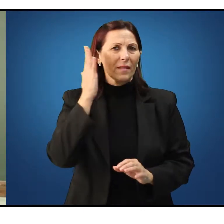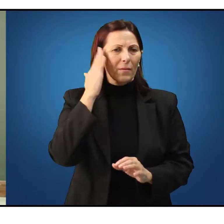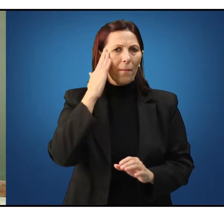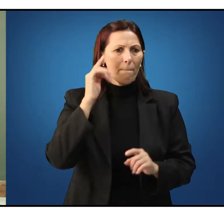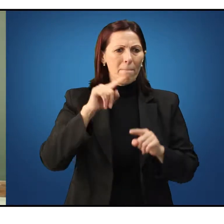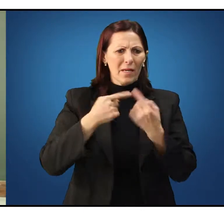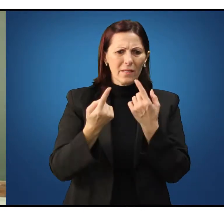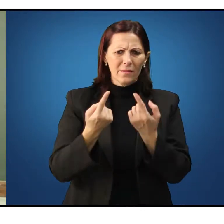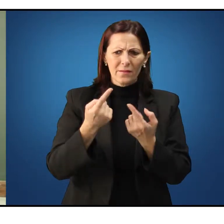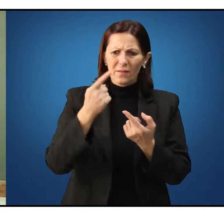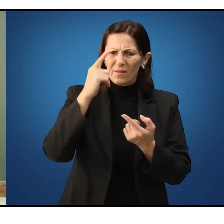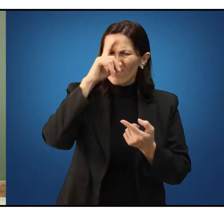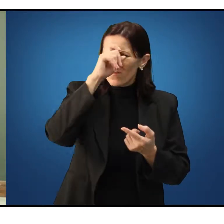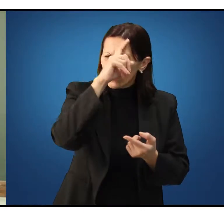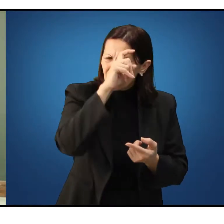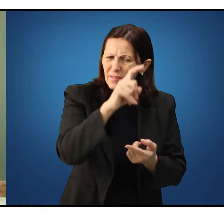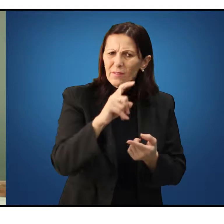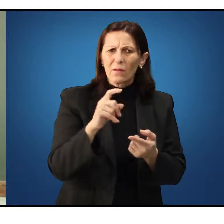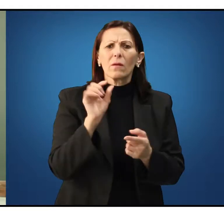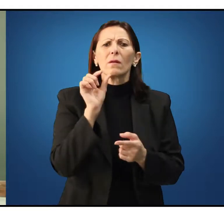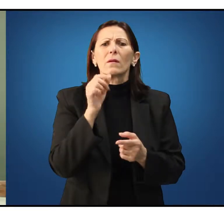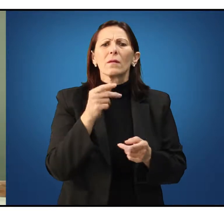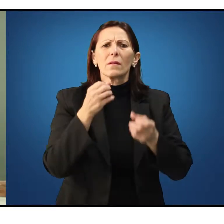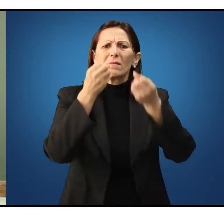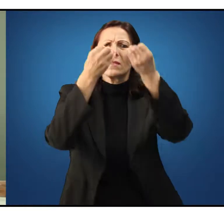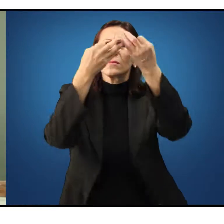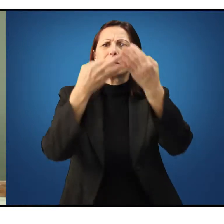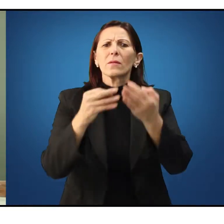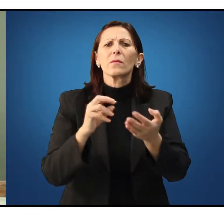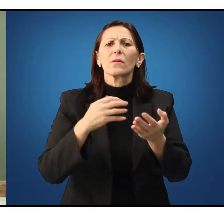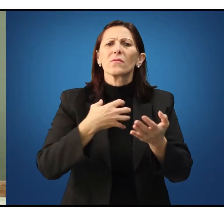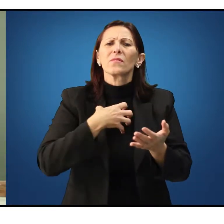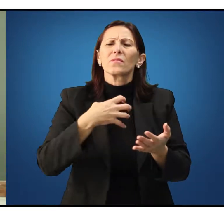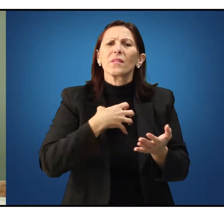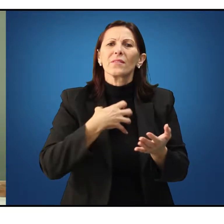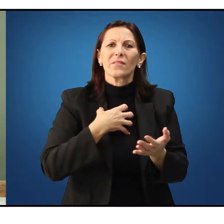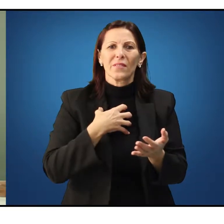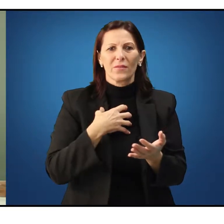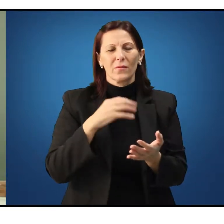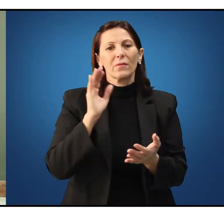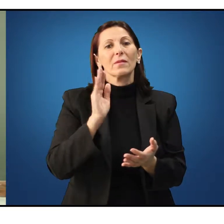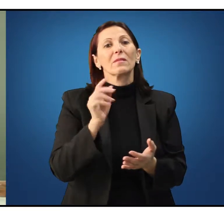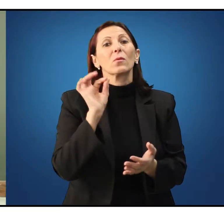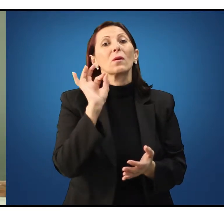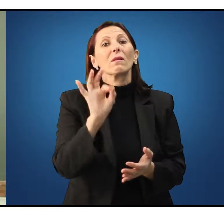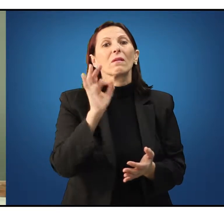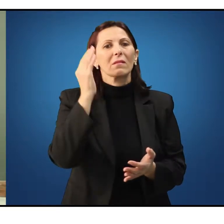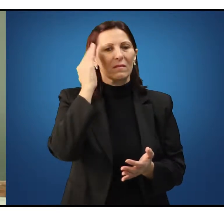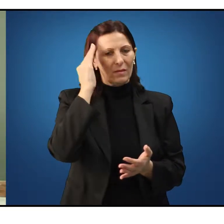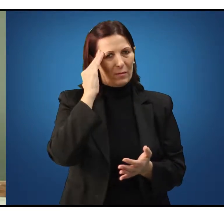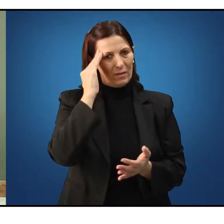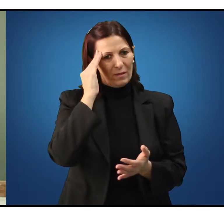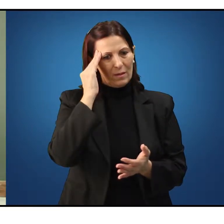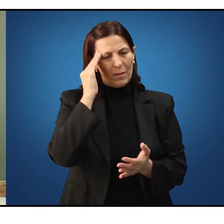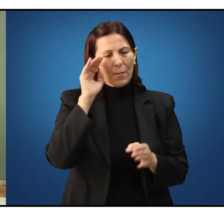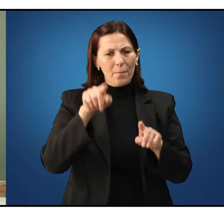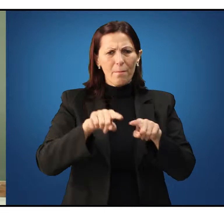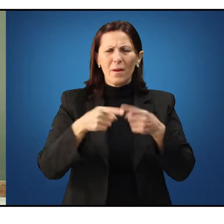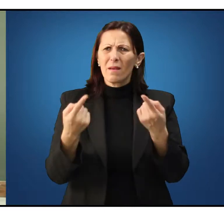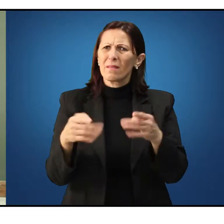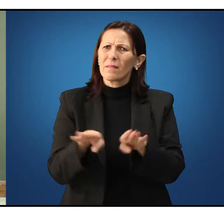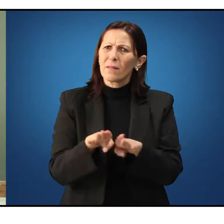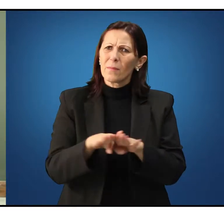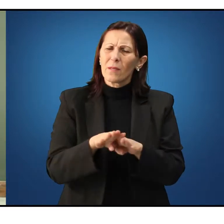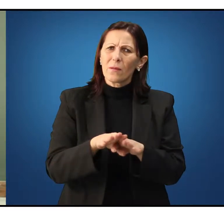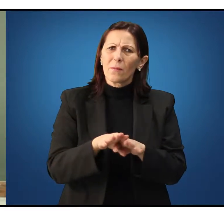dificuldade de dizer o que era o sentido daquilo que eu sabia. E, por fim, me deparei também com